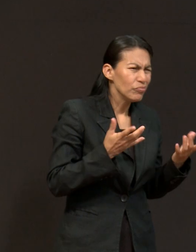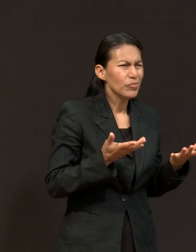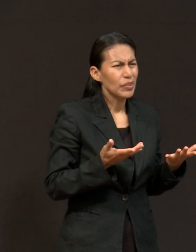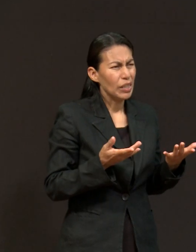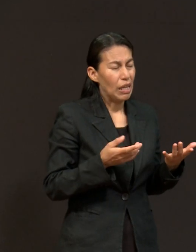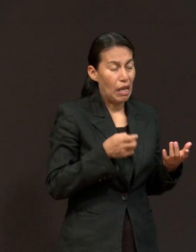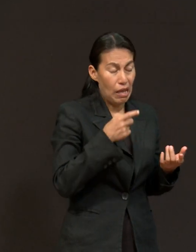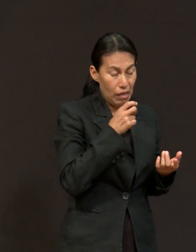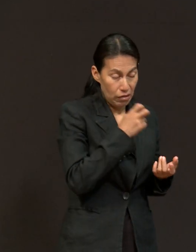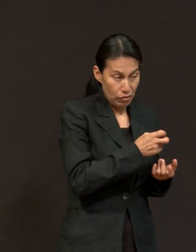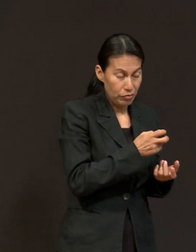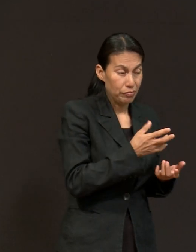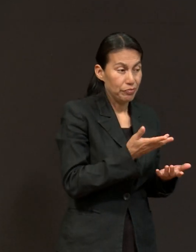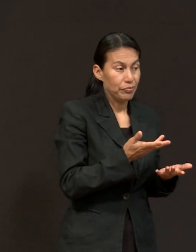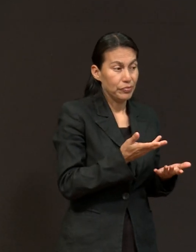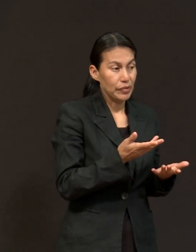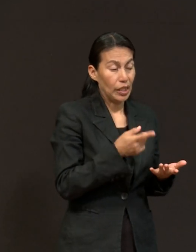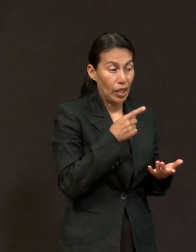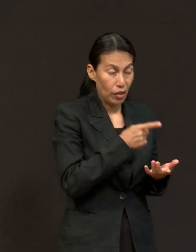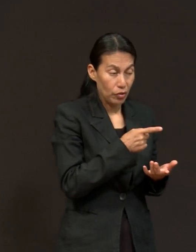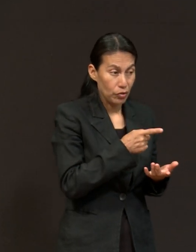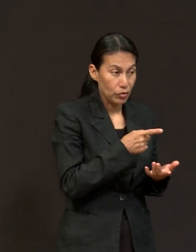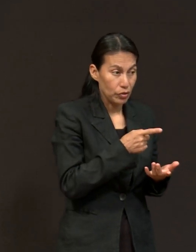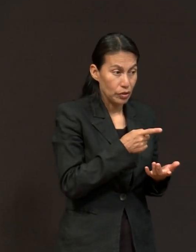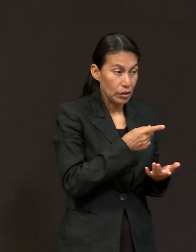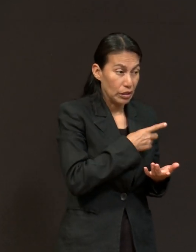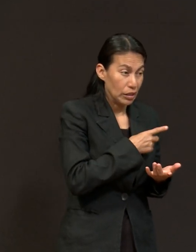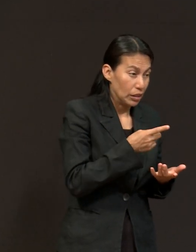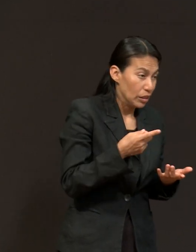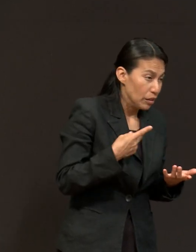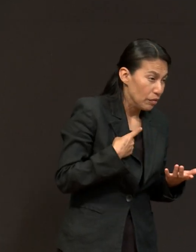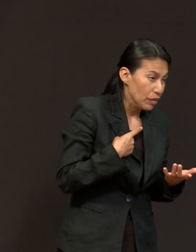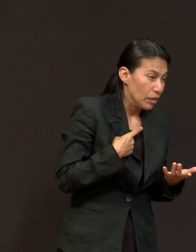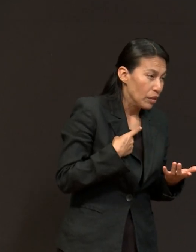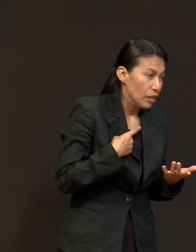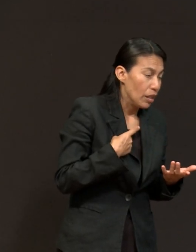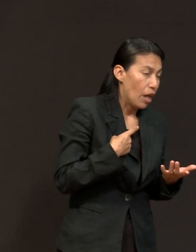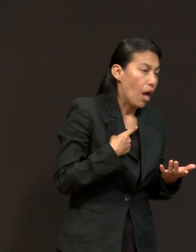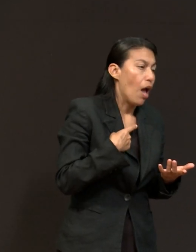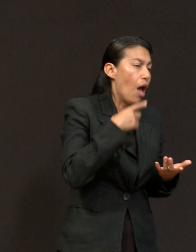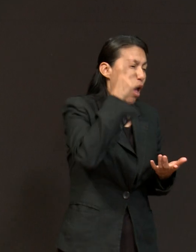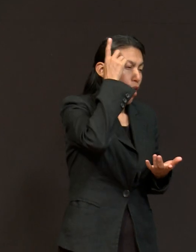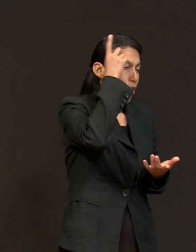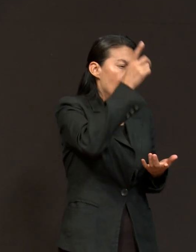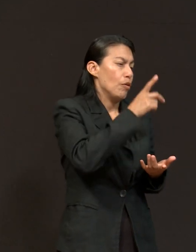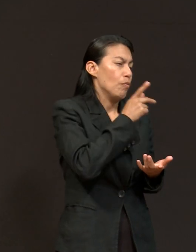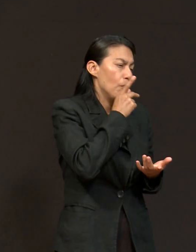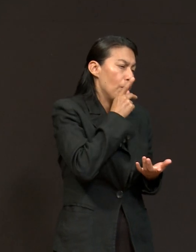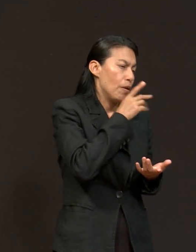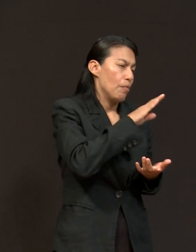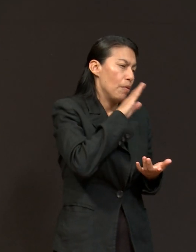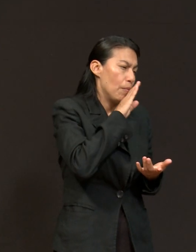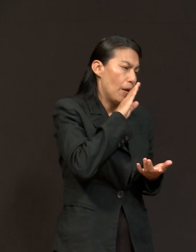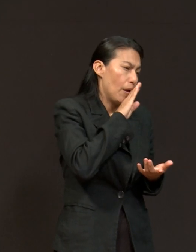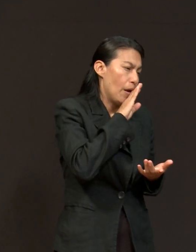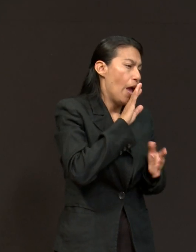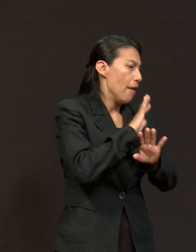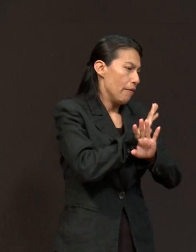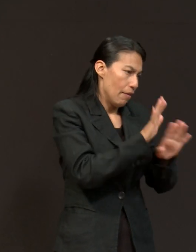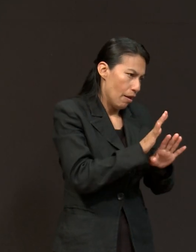allí donde deben de hacer, empezar a hacer la transición del Dios de sus padres a su Dios. Y